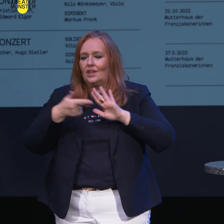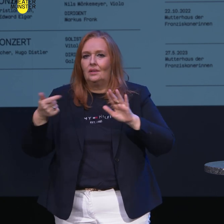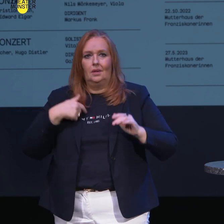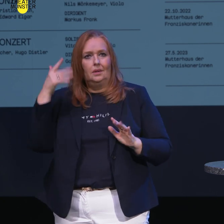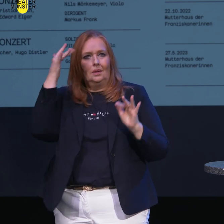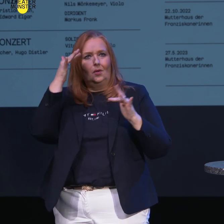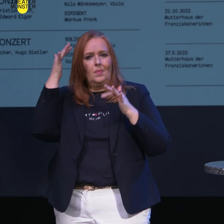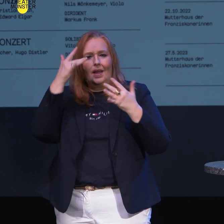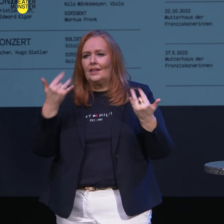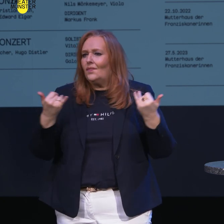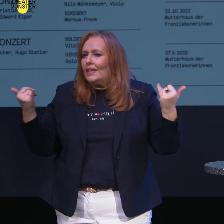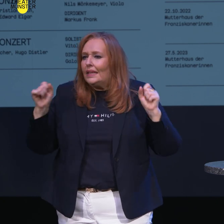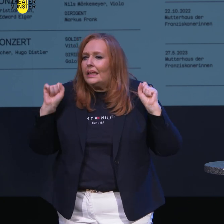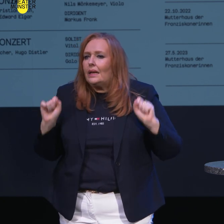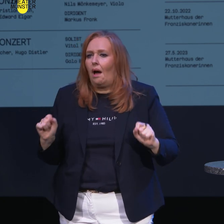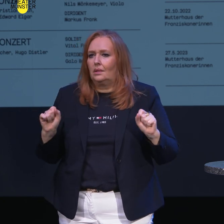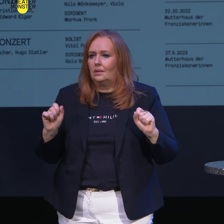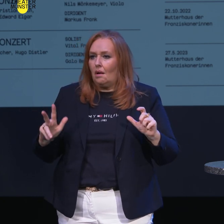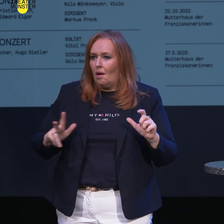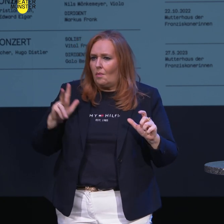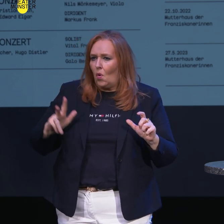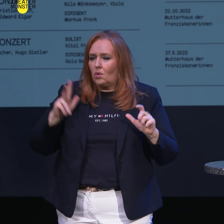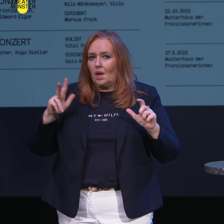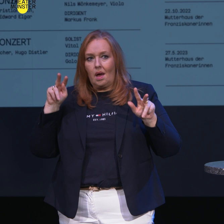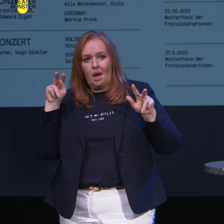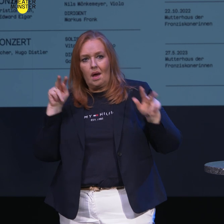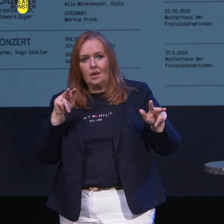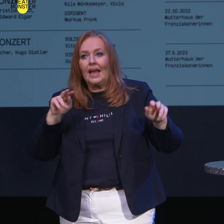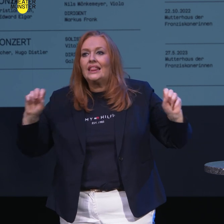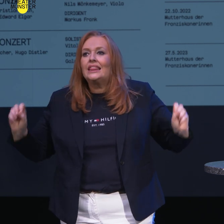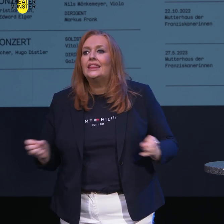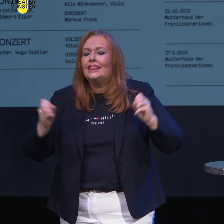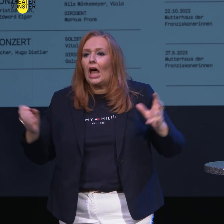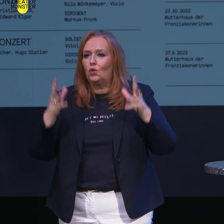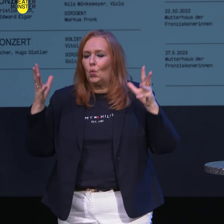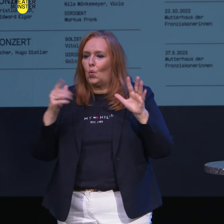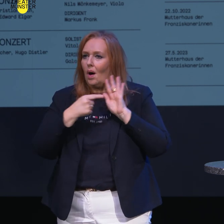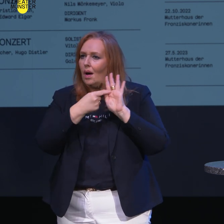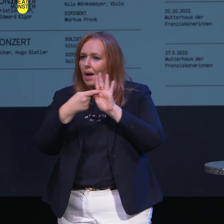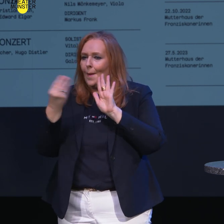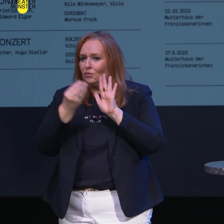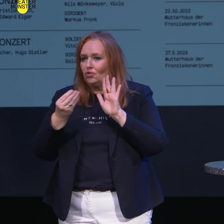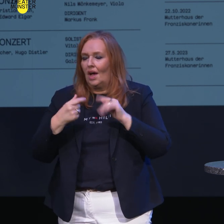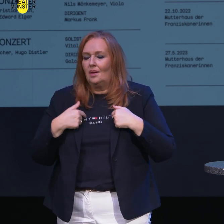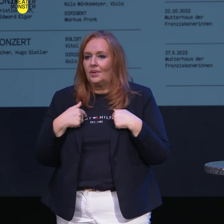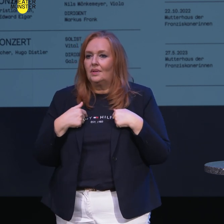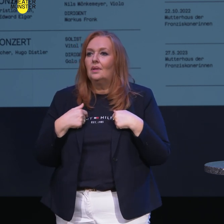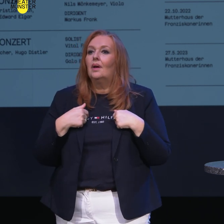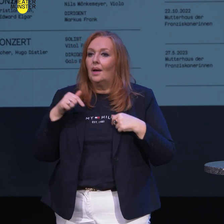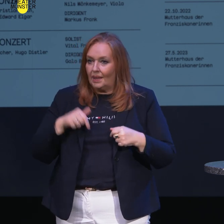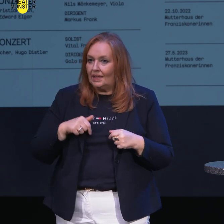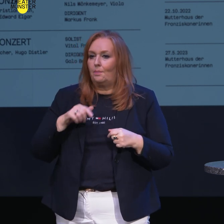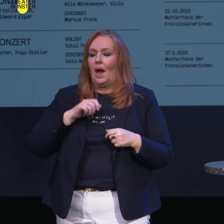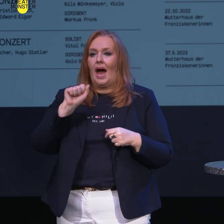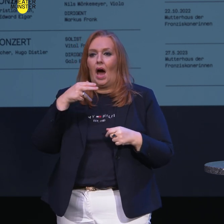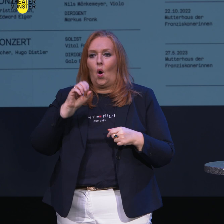wie man eine moderne Perspektive auf Naturschilderungen finden könnte. Ich fand sie bei Kalle V.